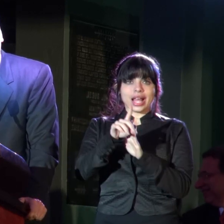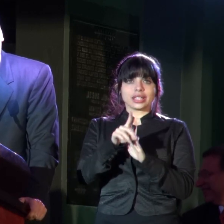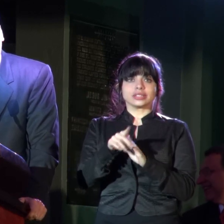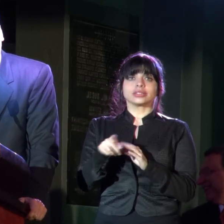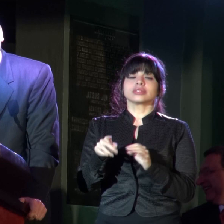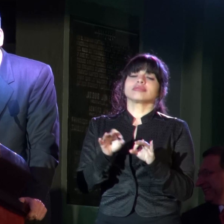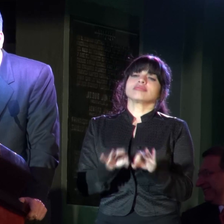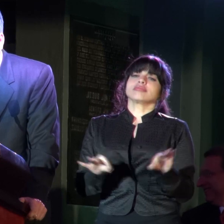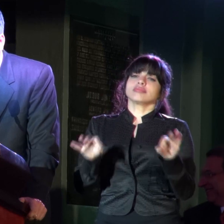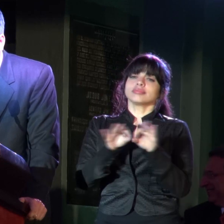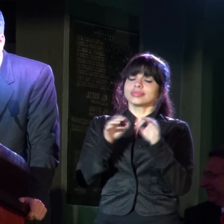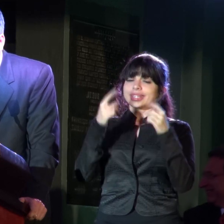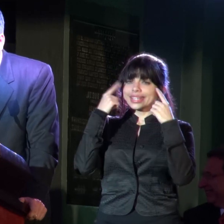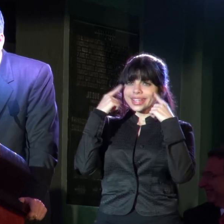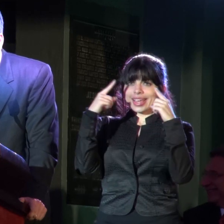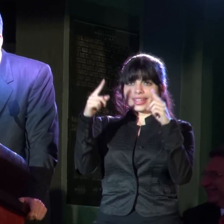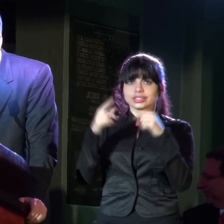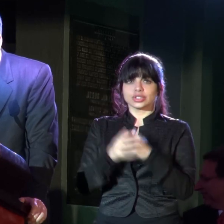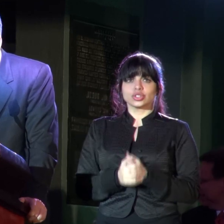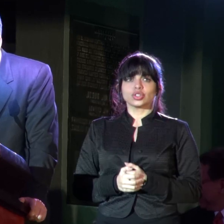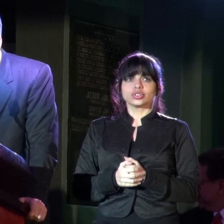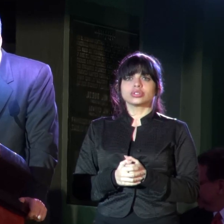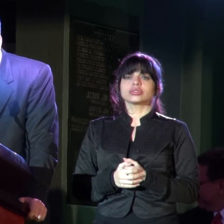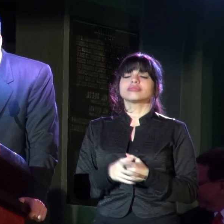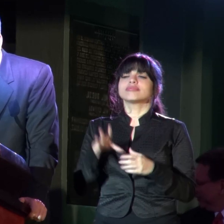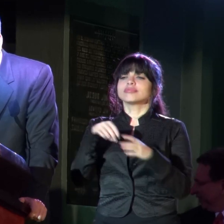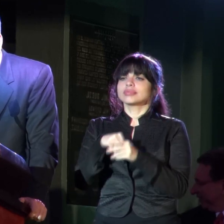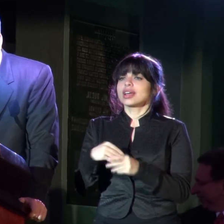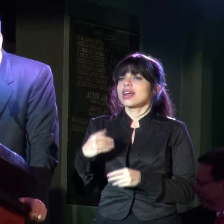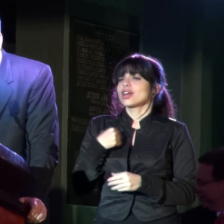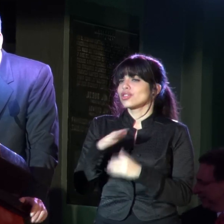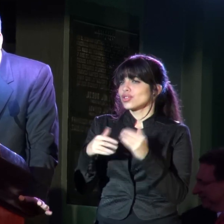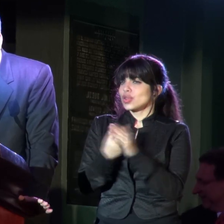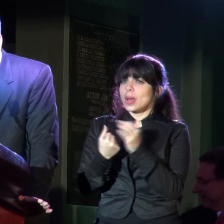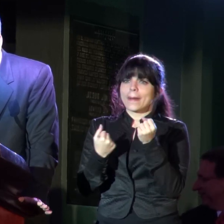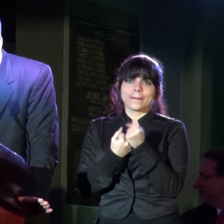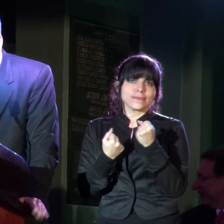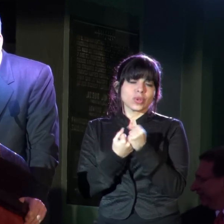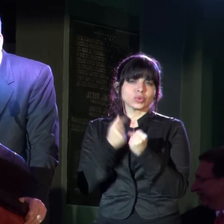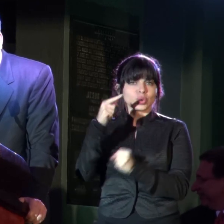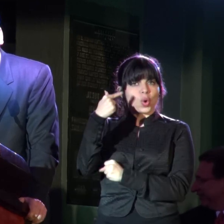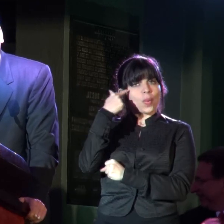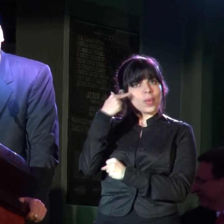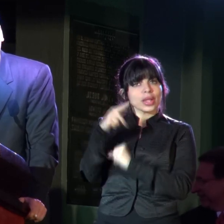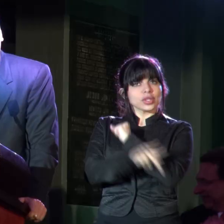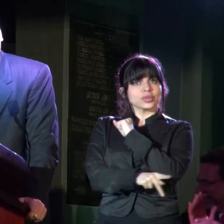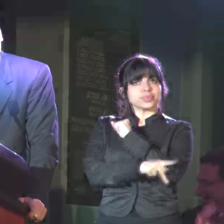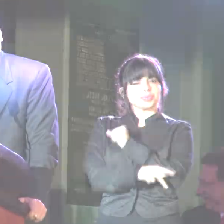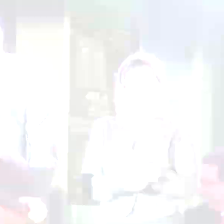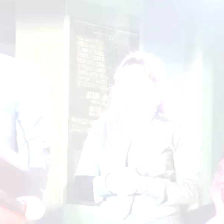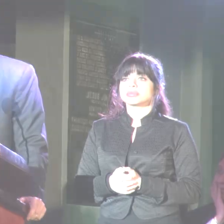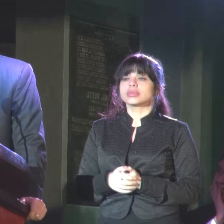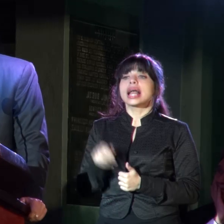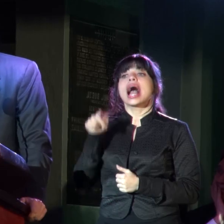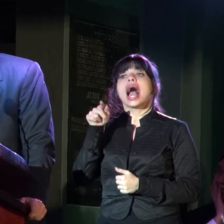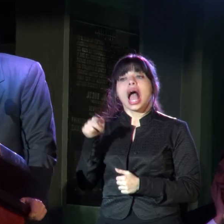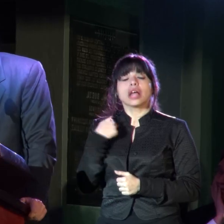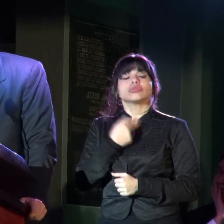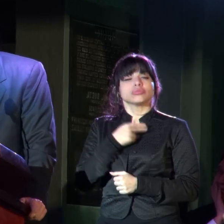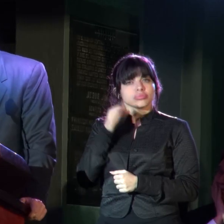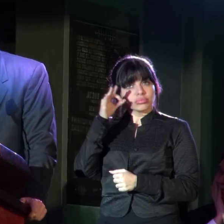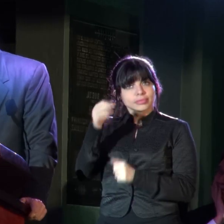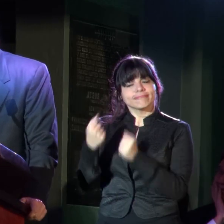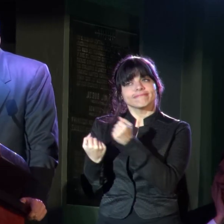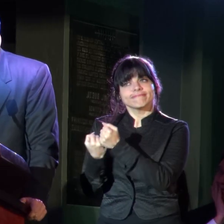pletórica de éxitos y contará con todo el apoyo del Gobierno de la República. Ahí estaremos